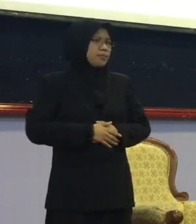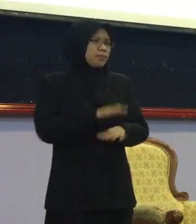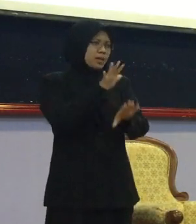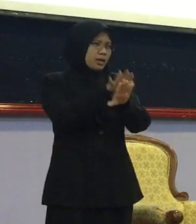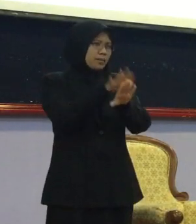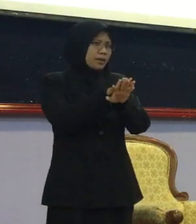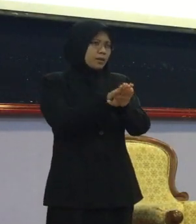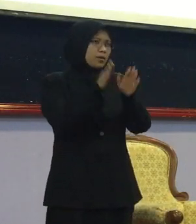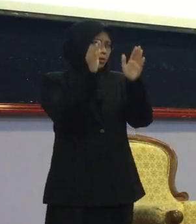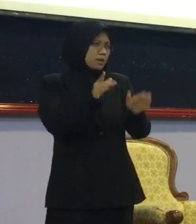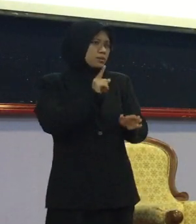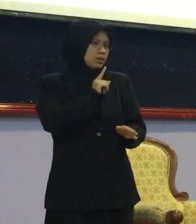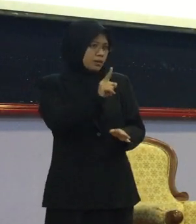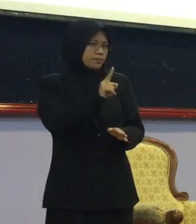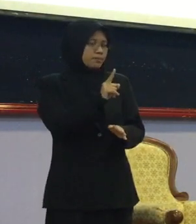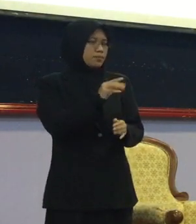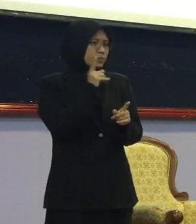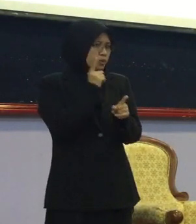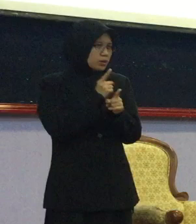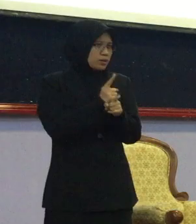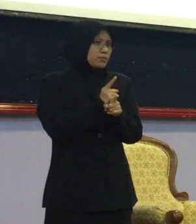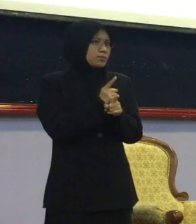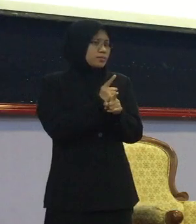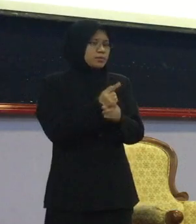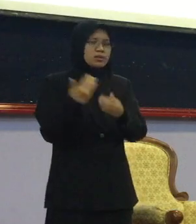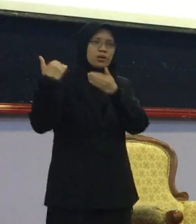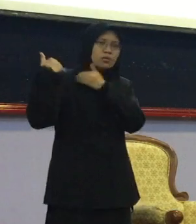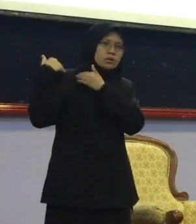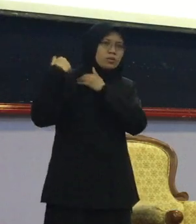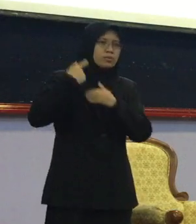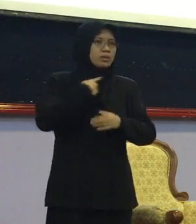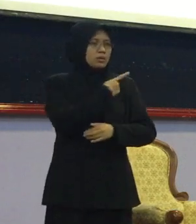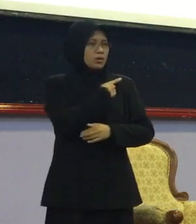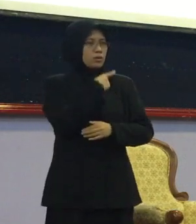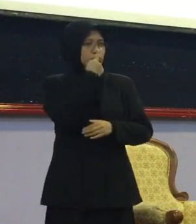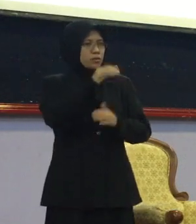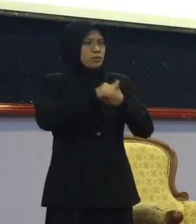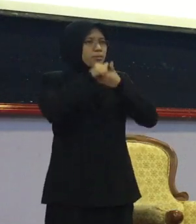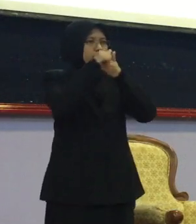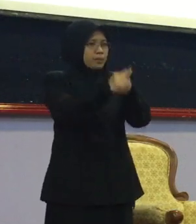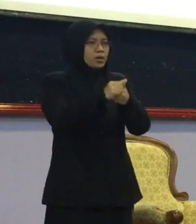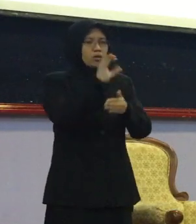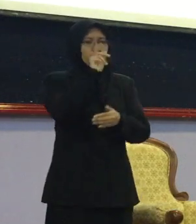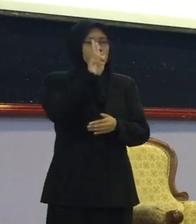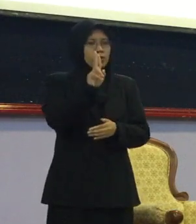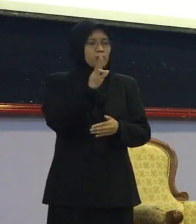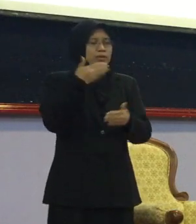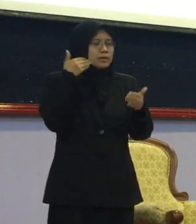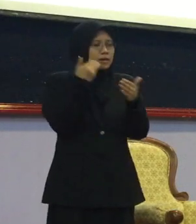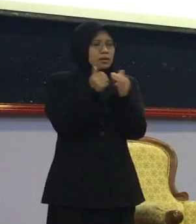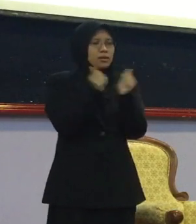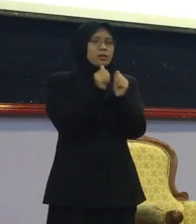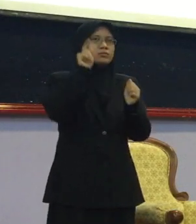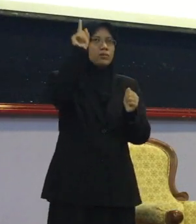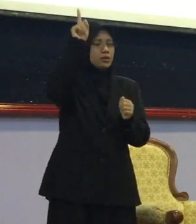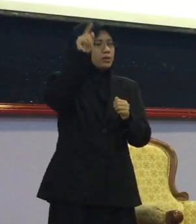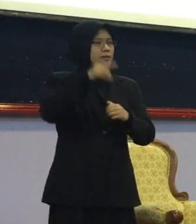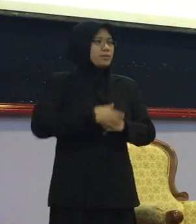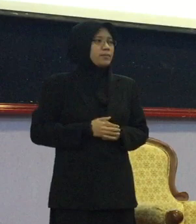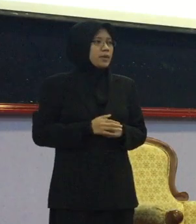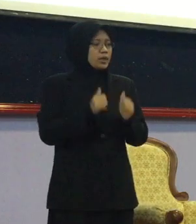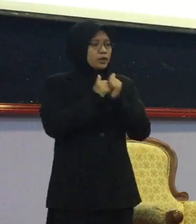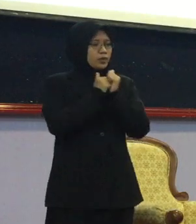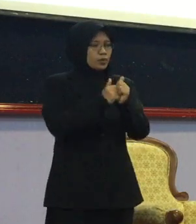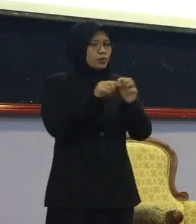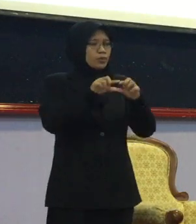50% Itu Islam Maksudnya besar Tanggungjawab kita Untuk memastikan OKU Di dekat Dengan Mengikut Al